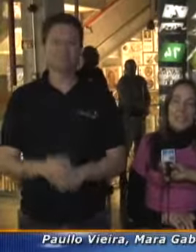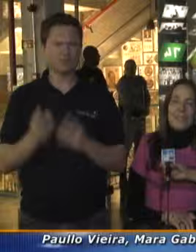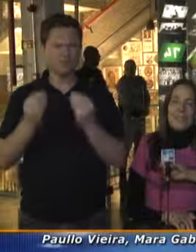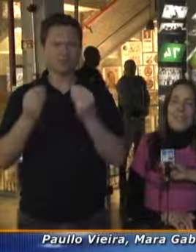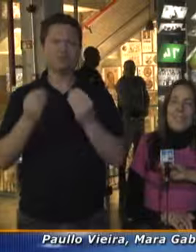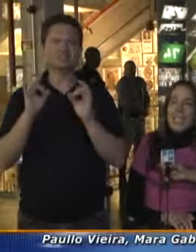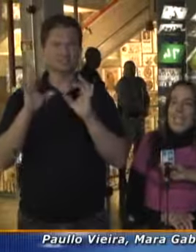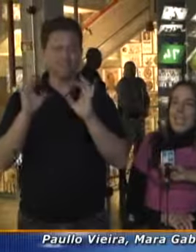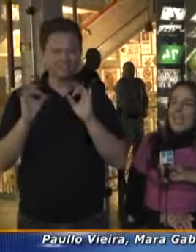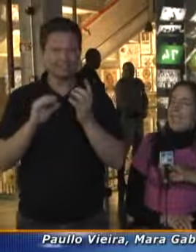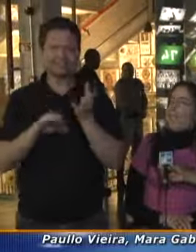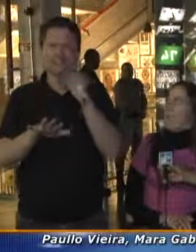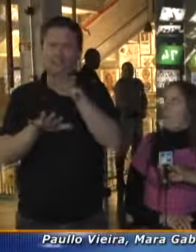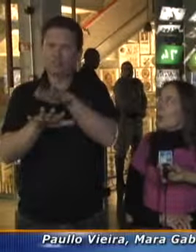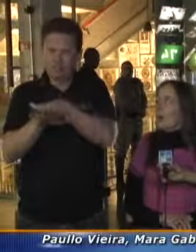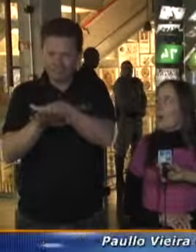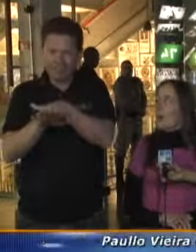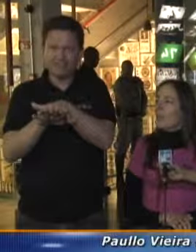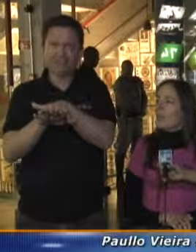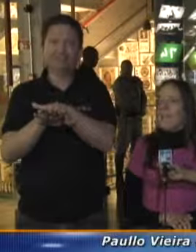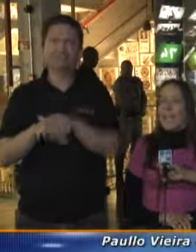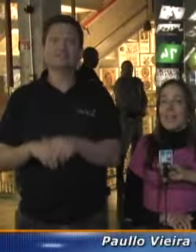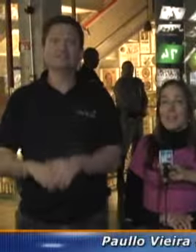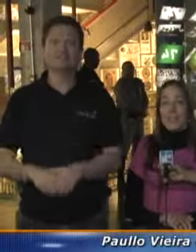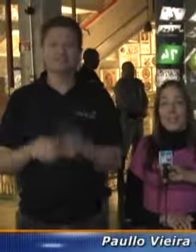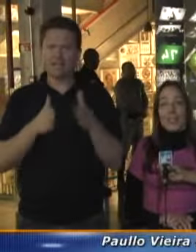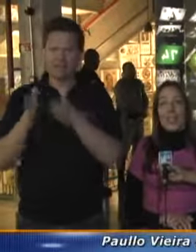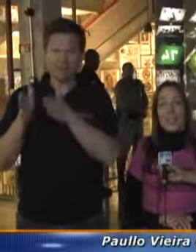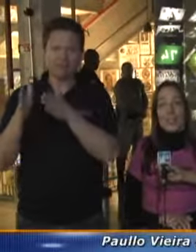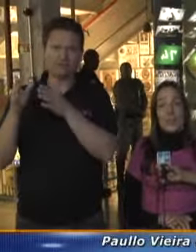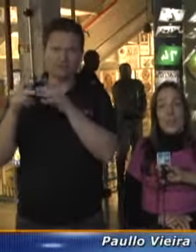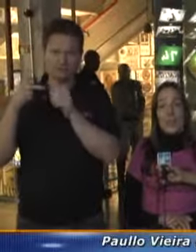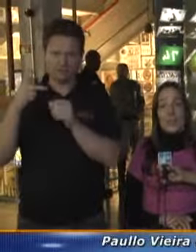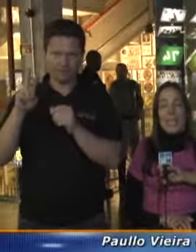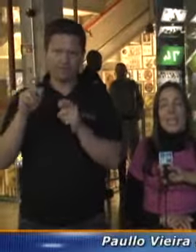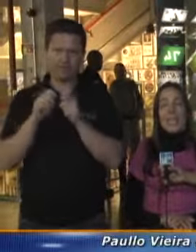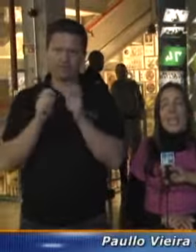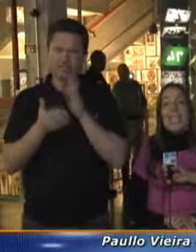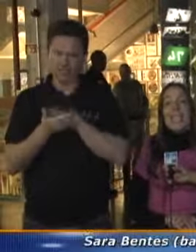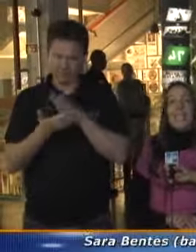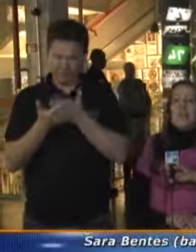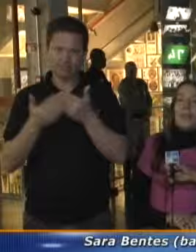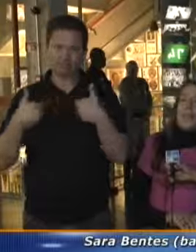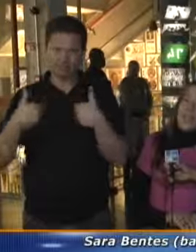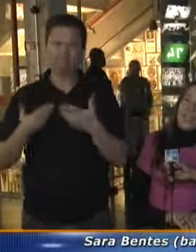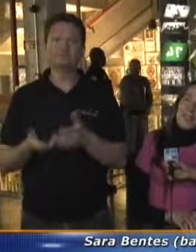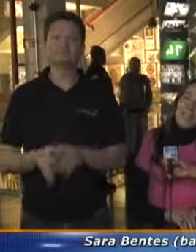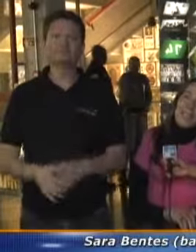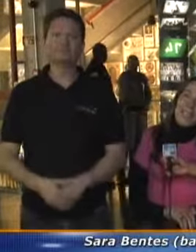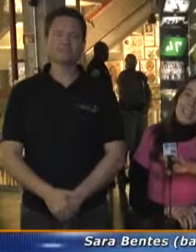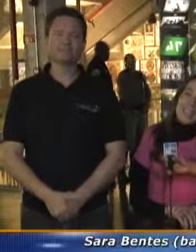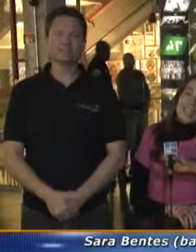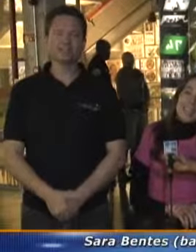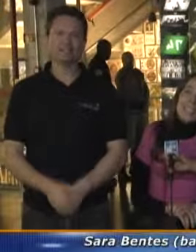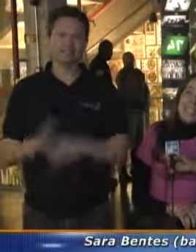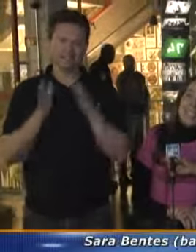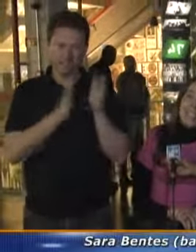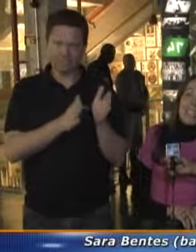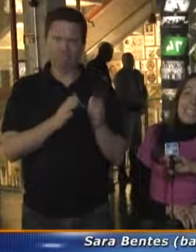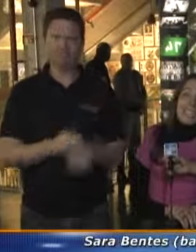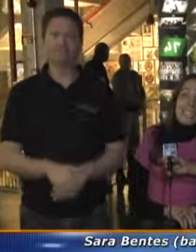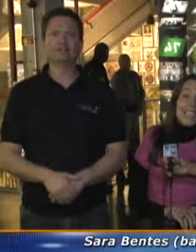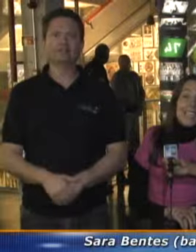inclusiva. E aqui, o Paulo Vieira fazendo a tradução em Libras. E do meu lado esquerdo,